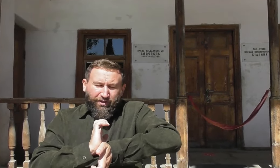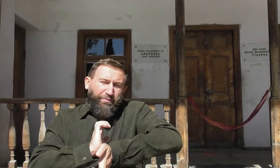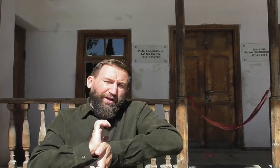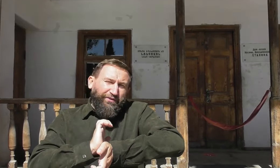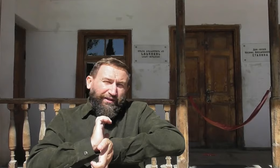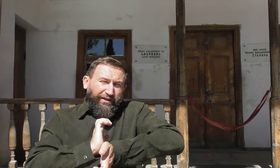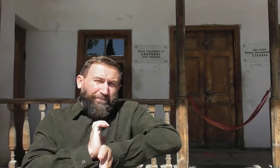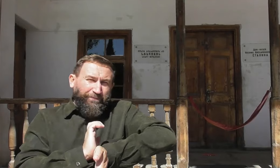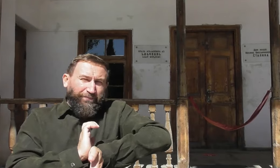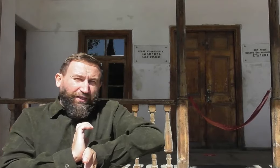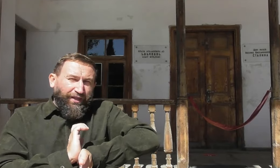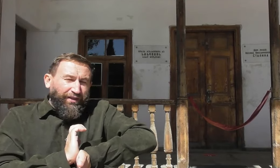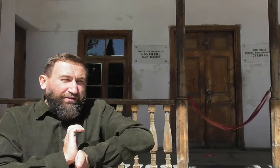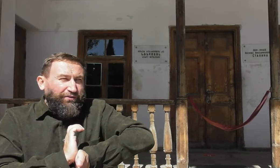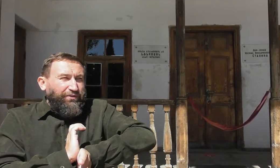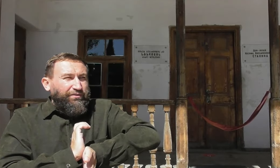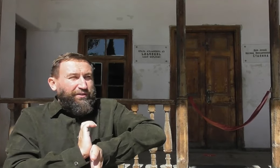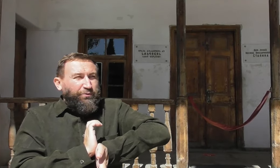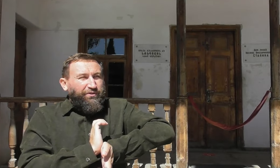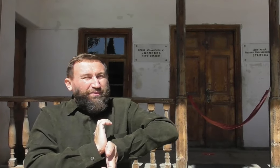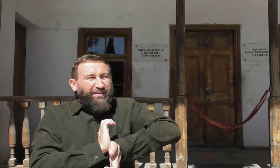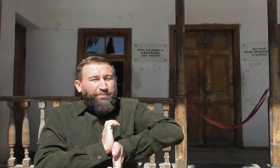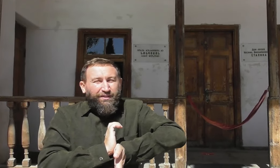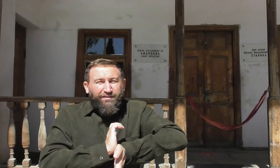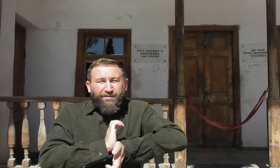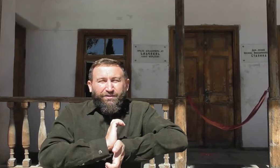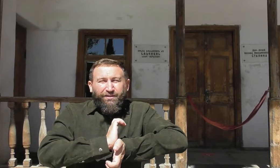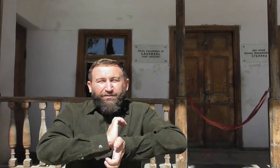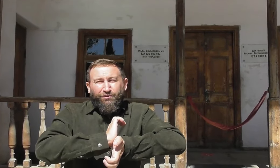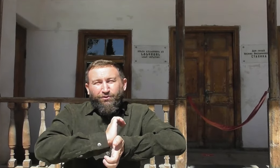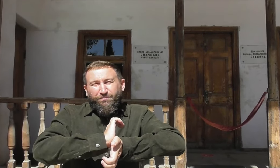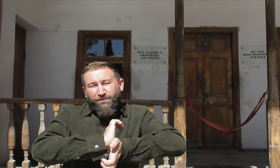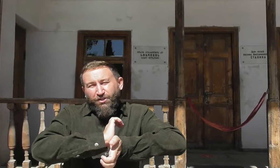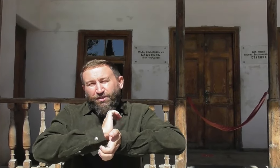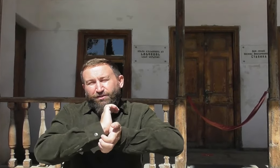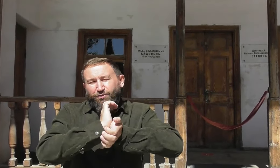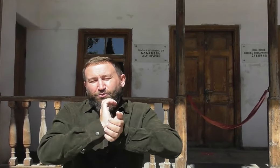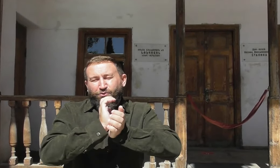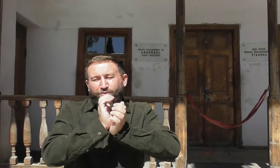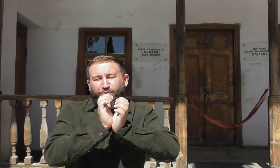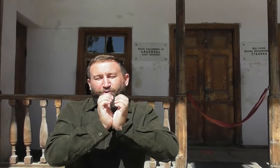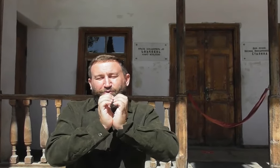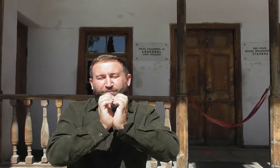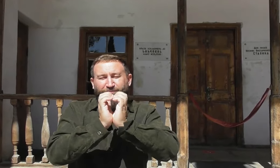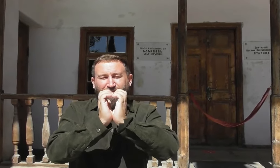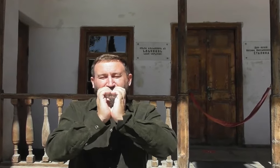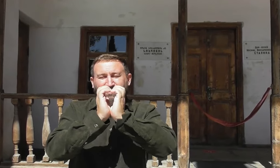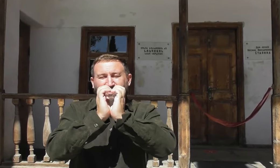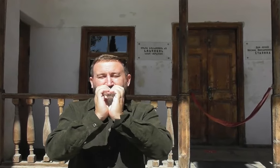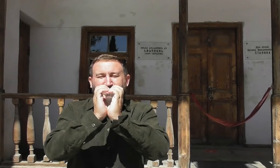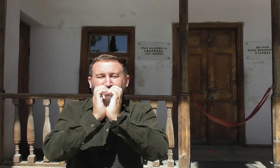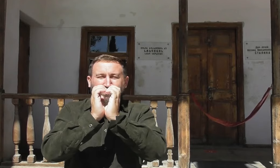неправильные. Соответственно, способ сгармонизировать это все через другую мудру, соединение